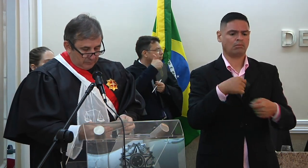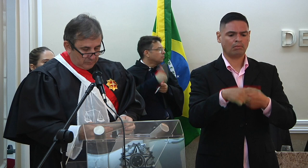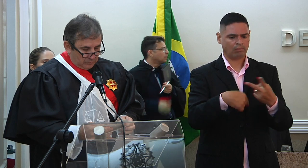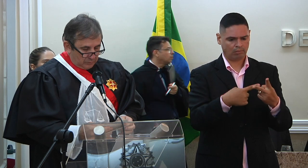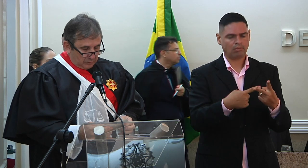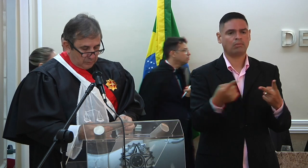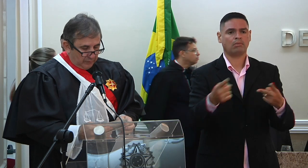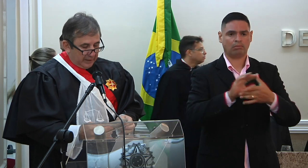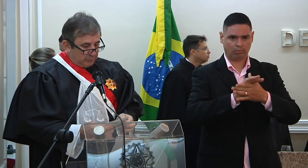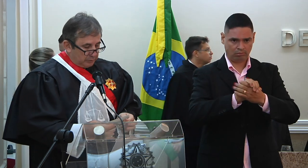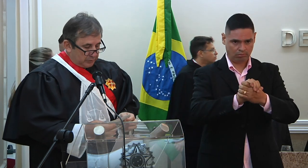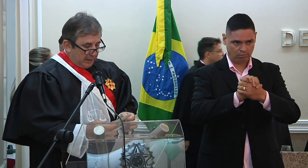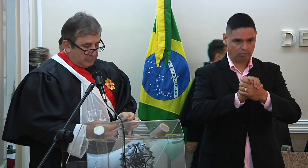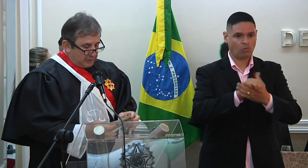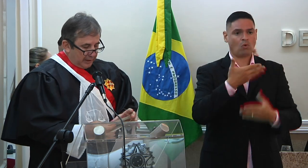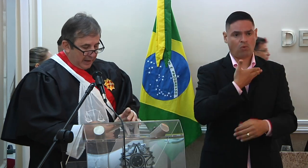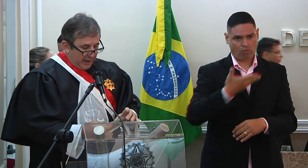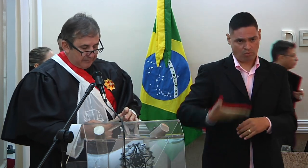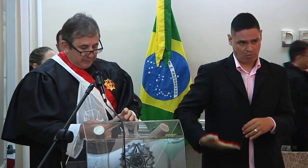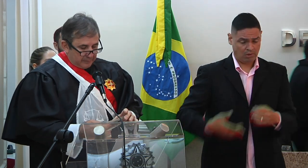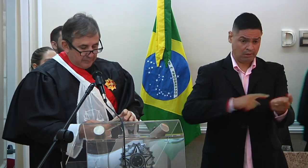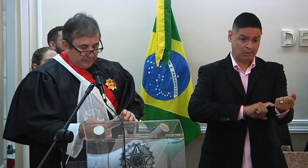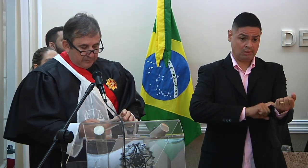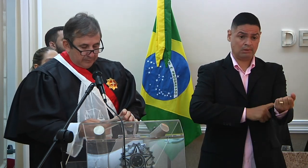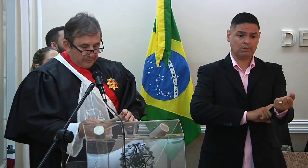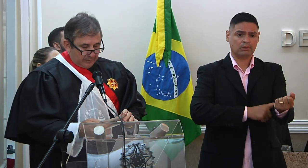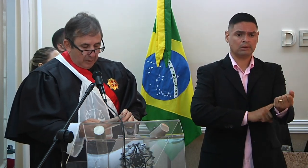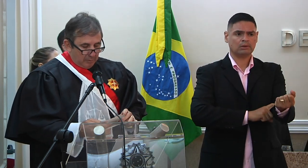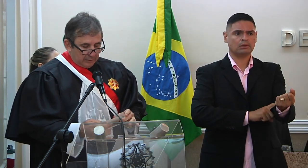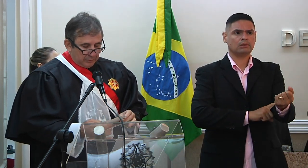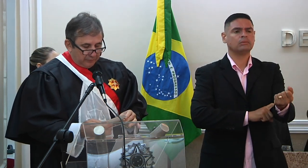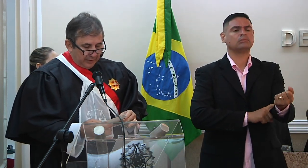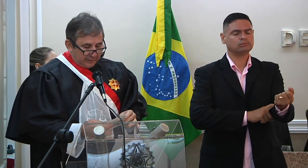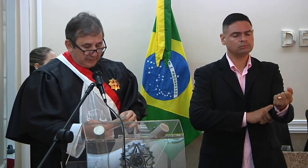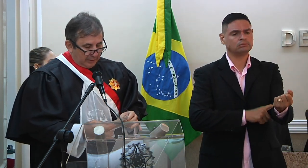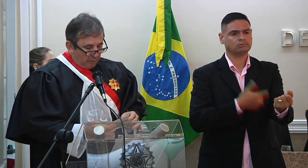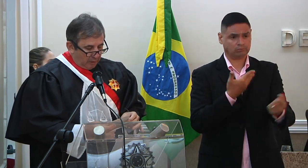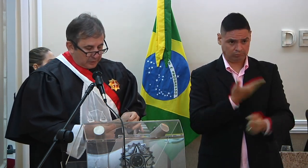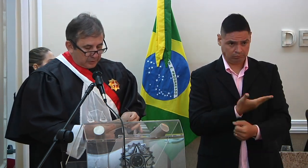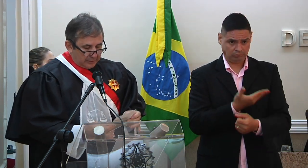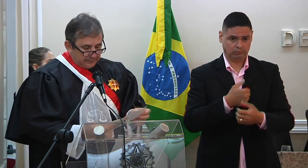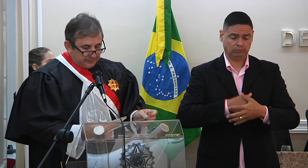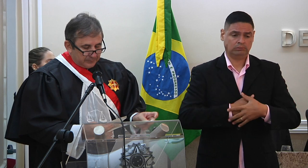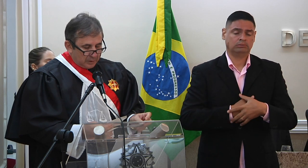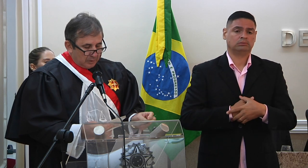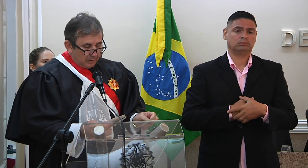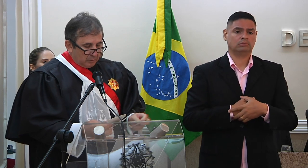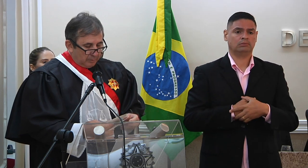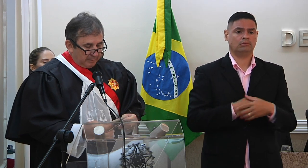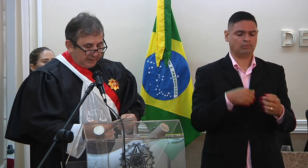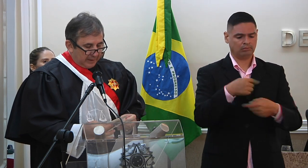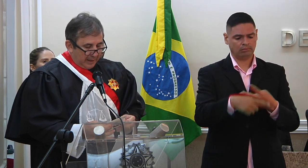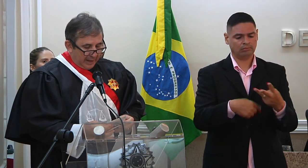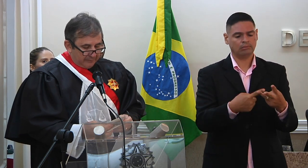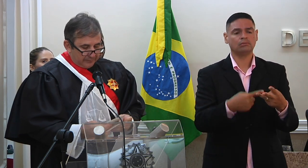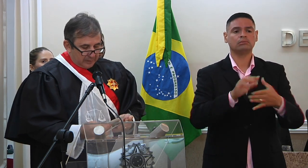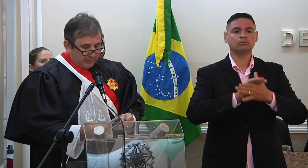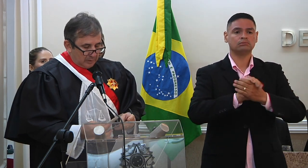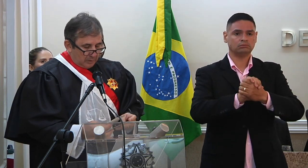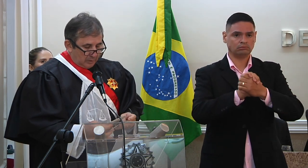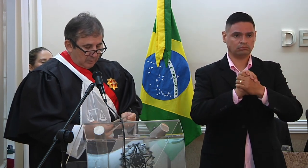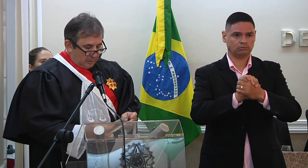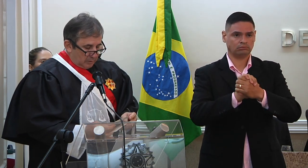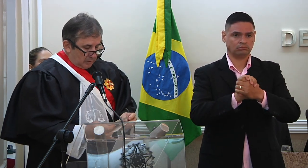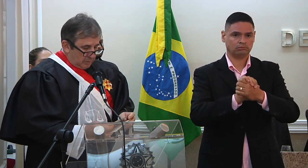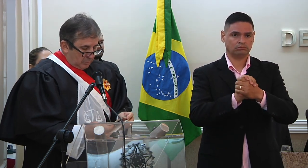cumprimentar o governador do estado do Ceará, que é o Mano de Freitas da Costa, cumprimentar